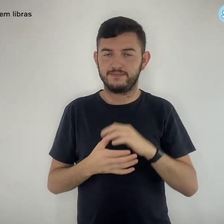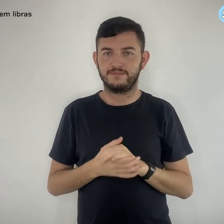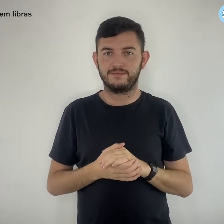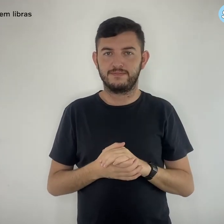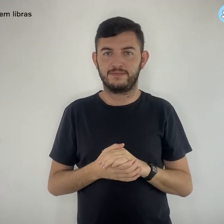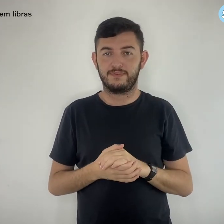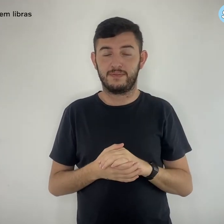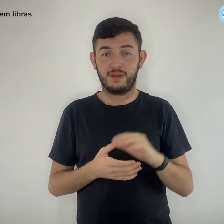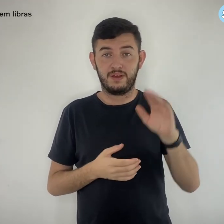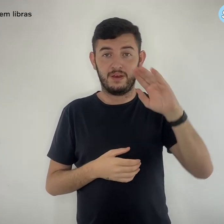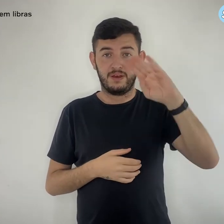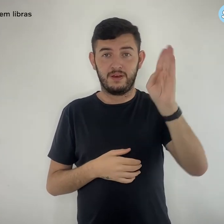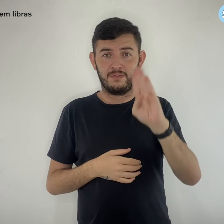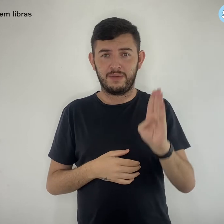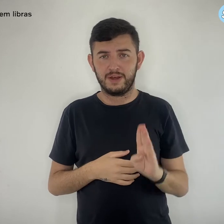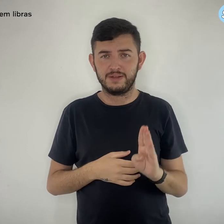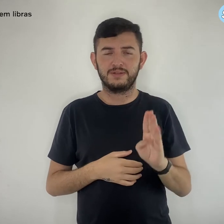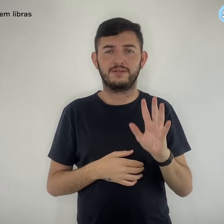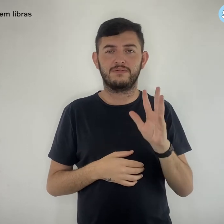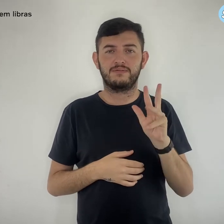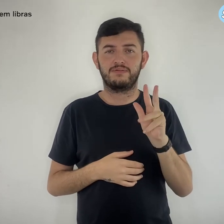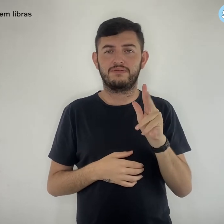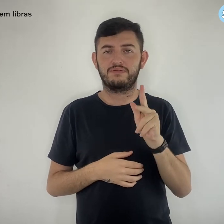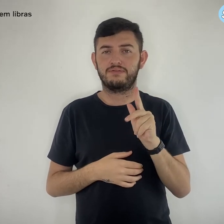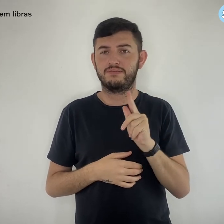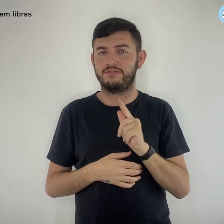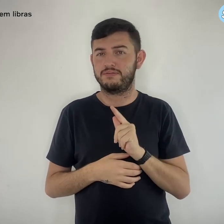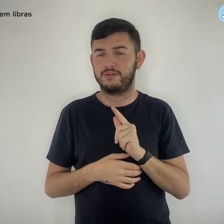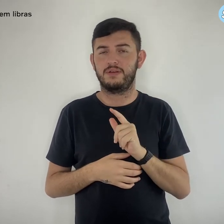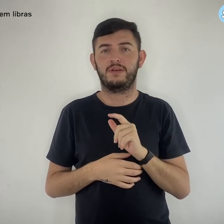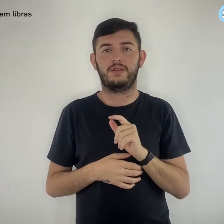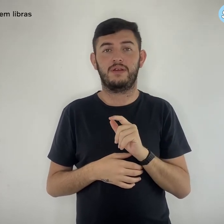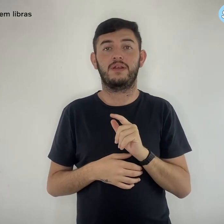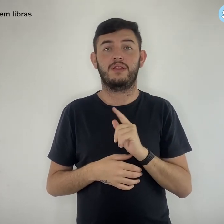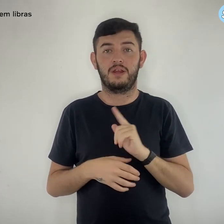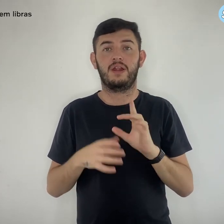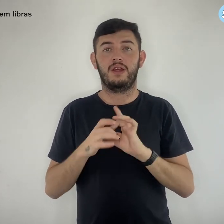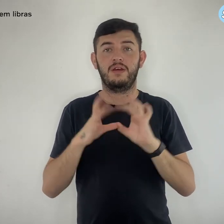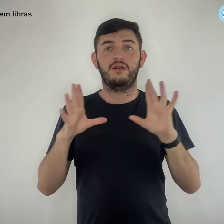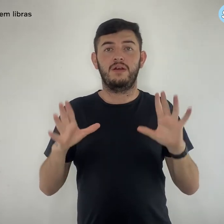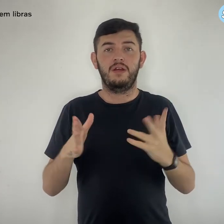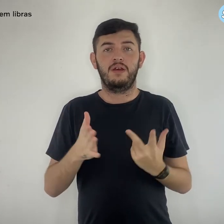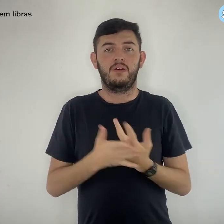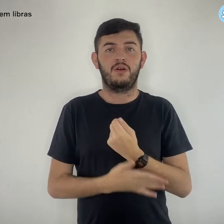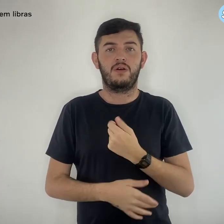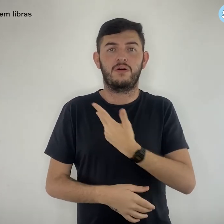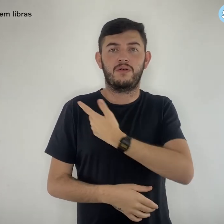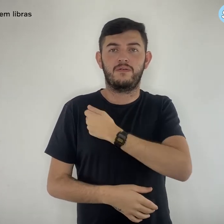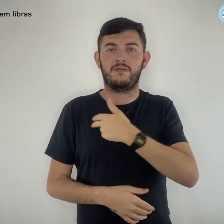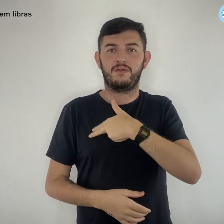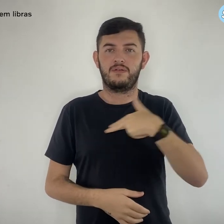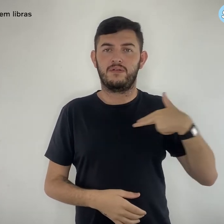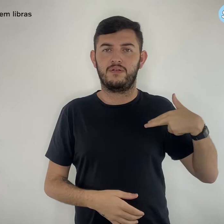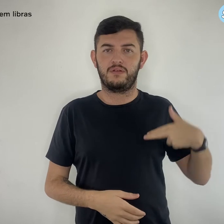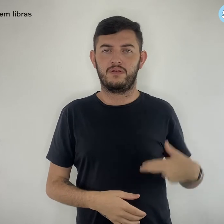afirma Rosilene Correia. Brasil, um passo atrás. Apesar da liberação na compra da